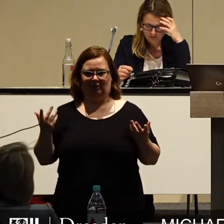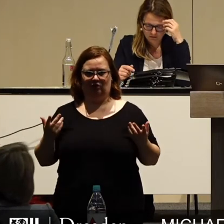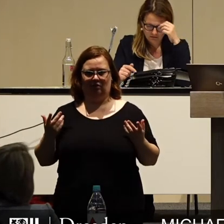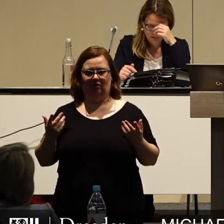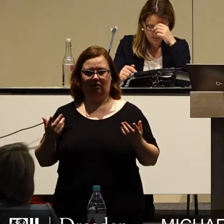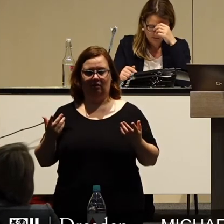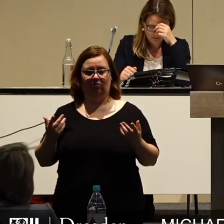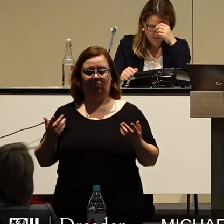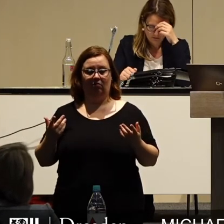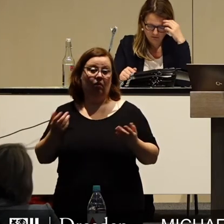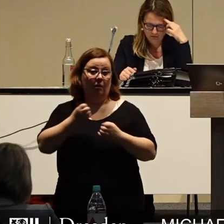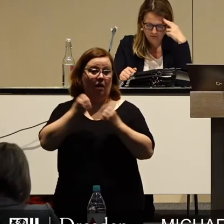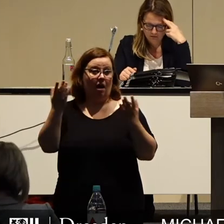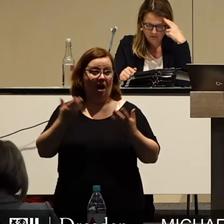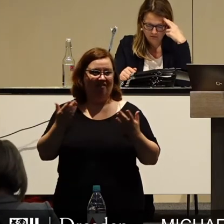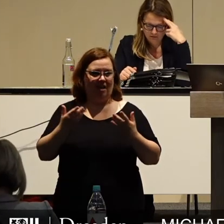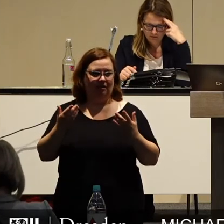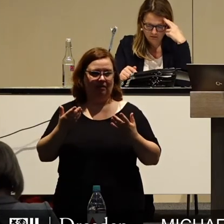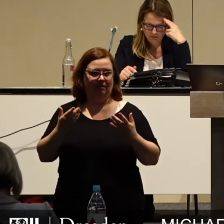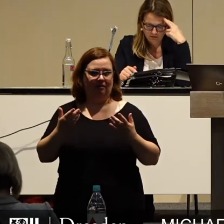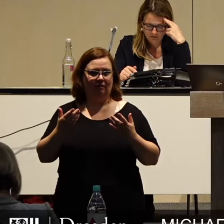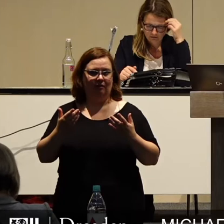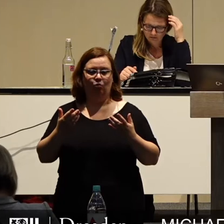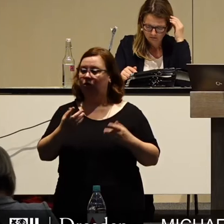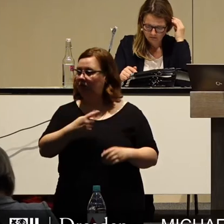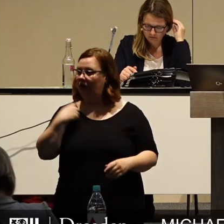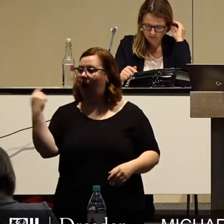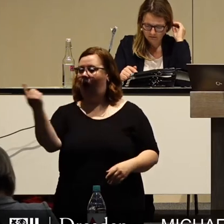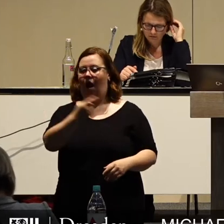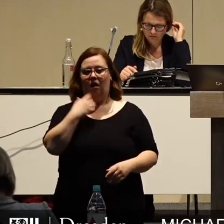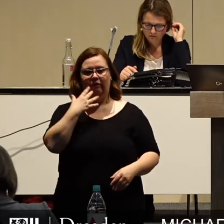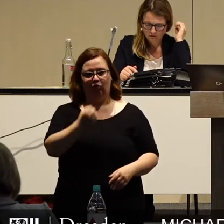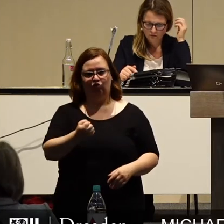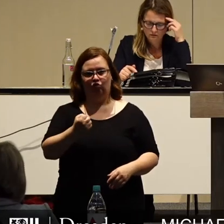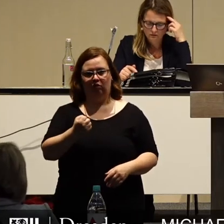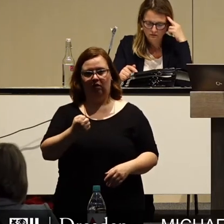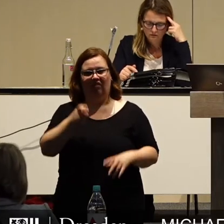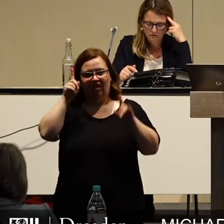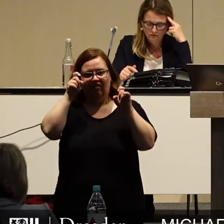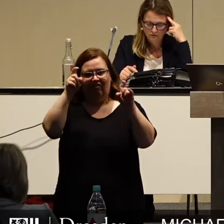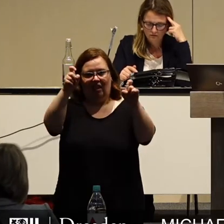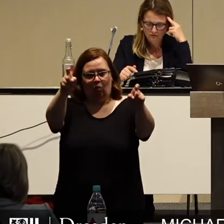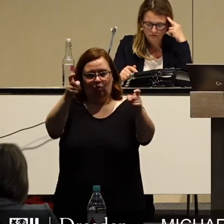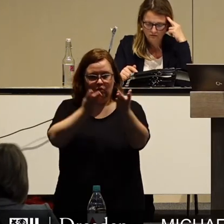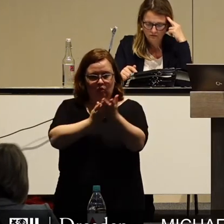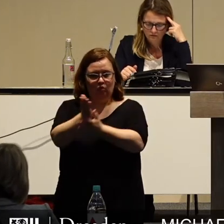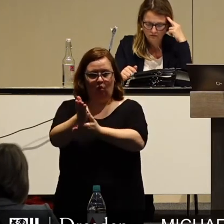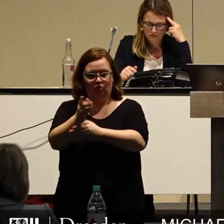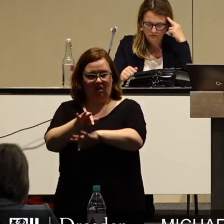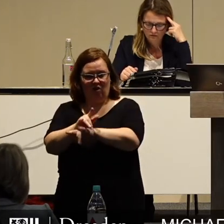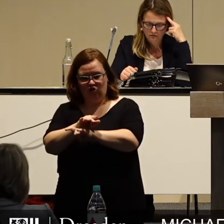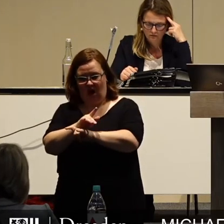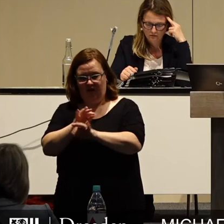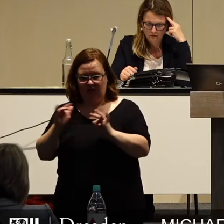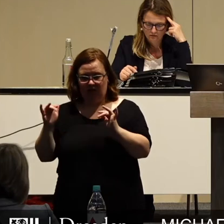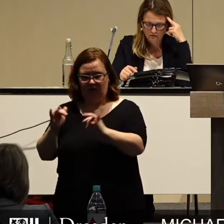Fest steht, liebe Kolleginnen und Kollegen, aber auch, alle wollen, dass dieser gefährliche Virus nicht auch dauerhaft die ökonomischen